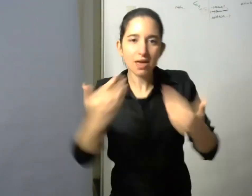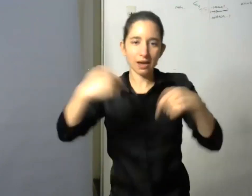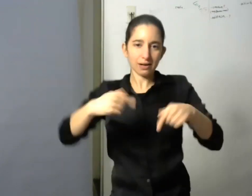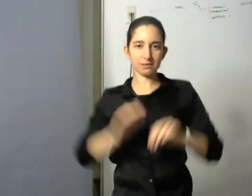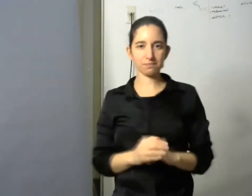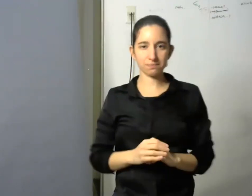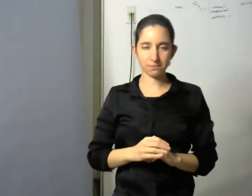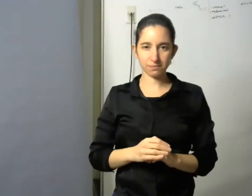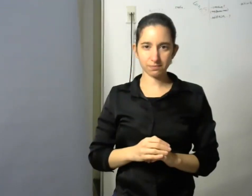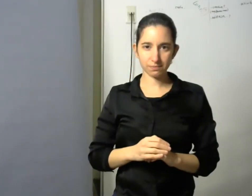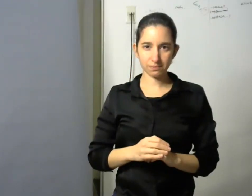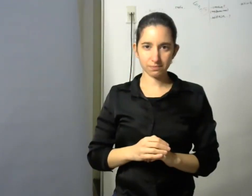y cierro